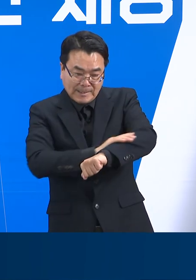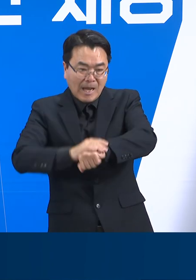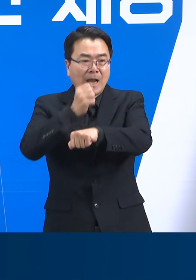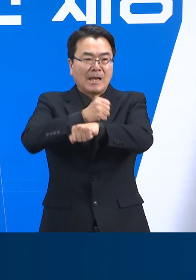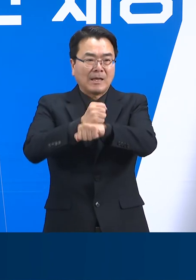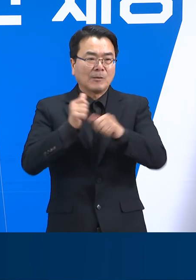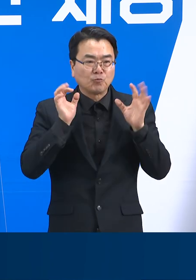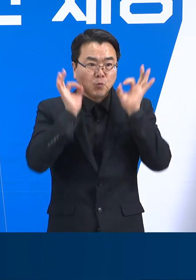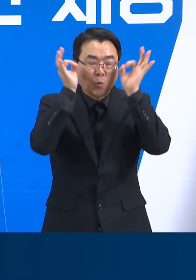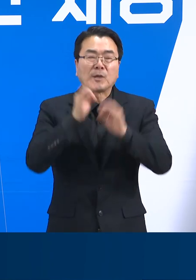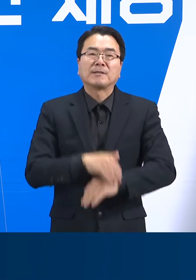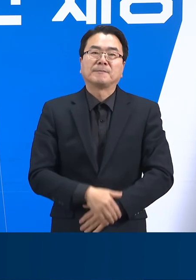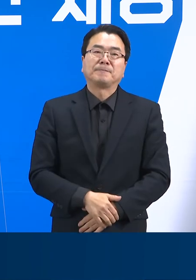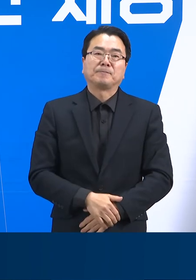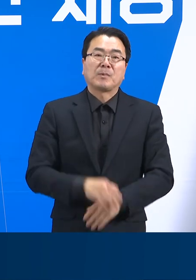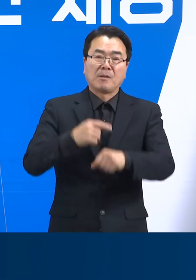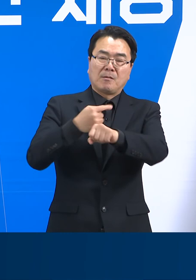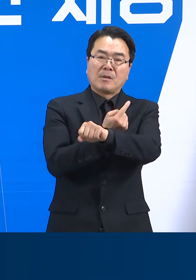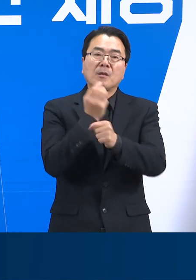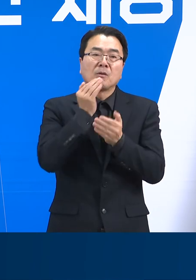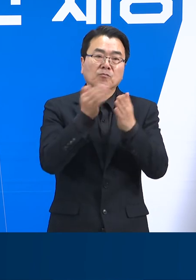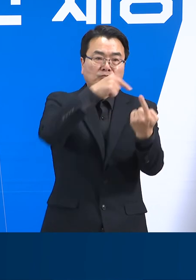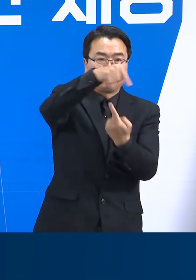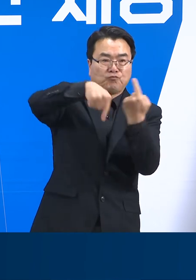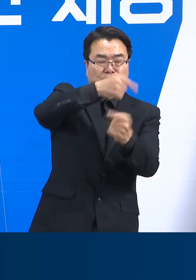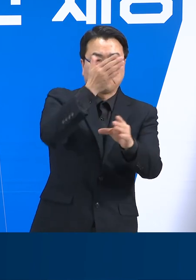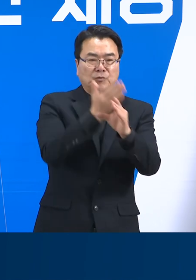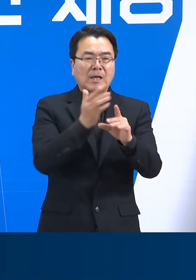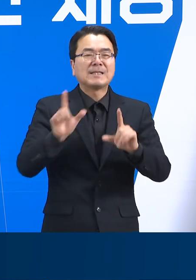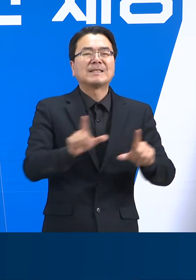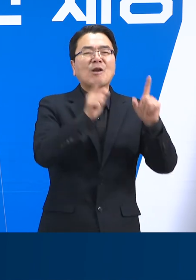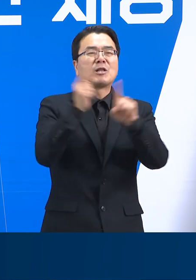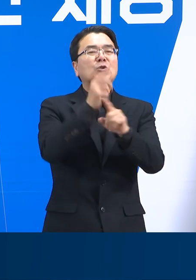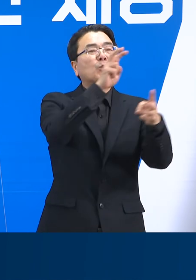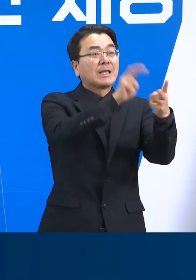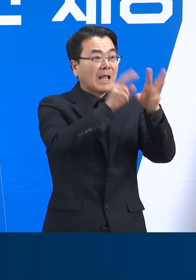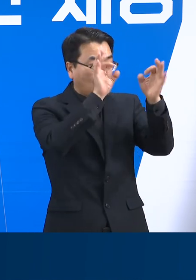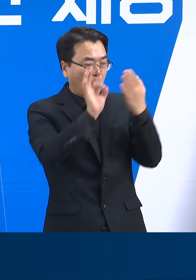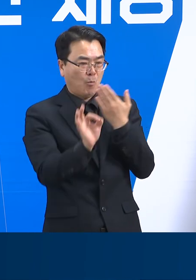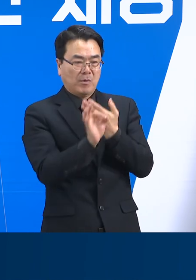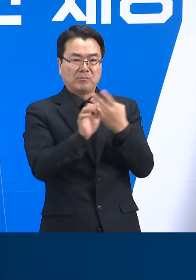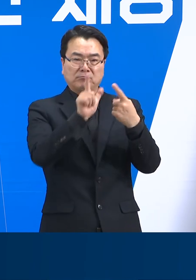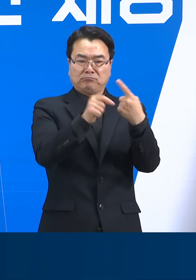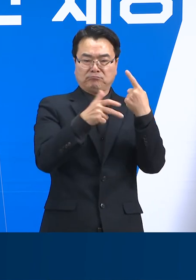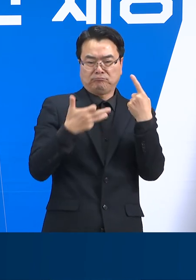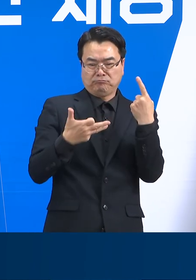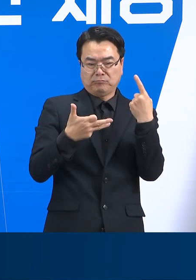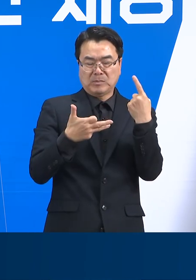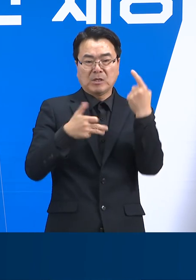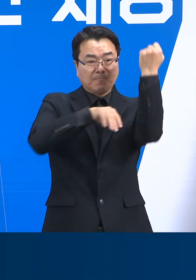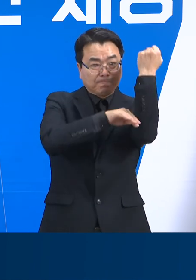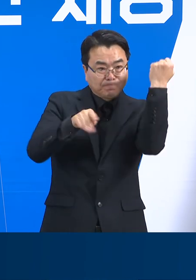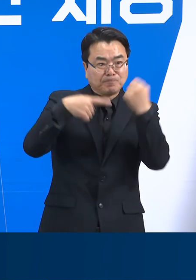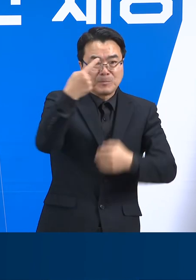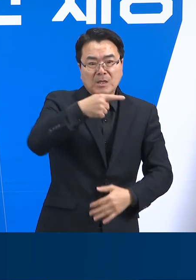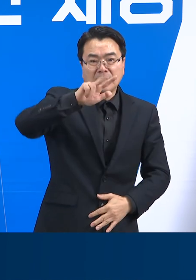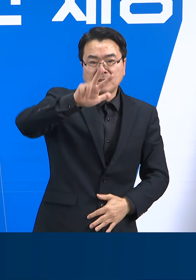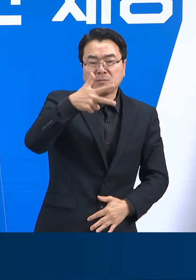2위에도 경기도에서 운영하는 총계난계 생활치료센터에는 1월 17일 18시 기준 1